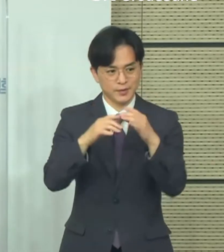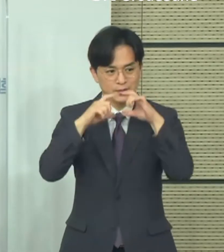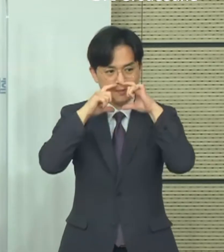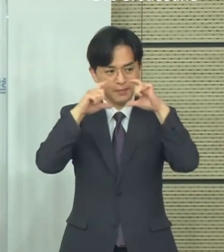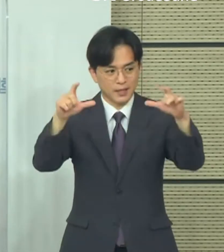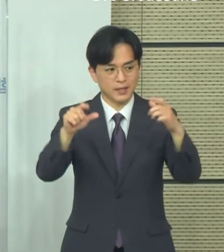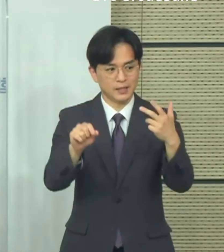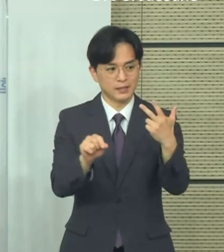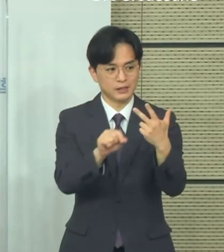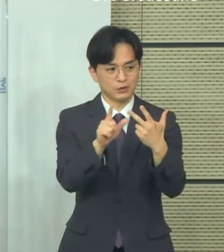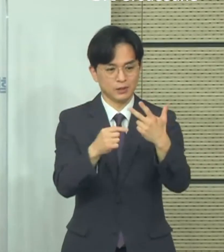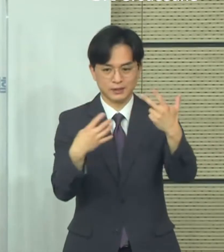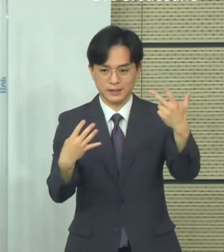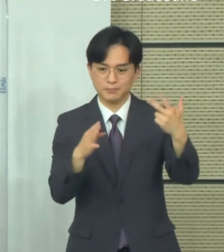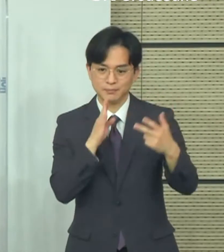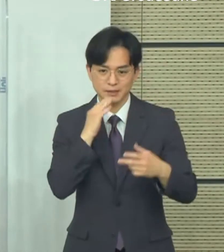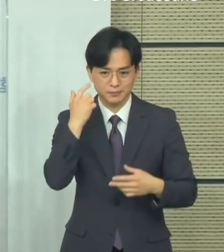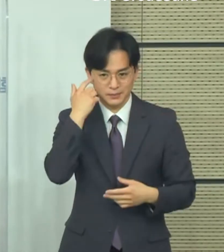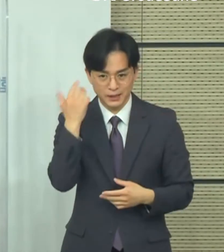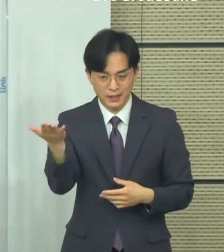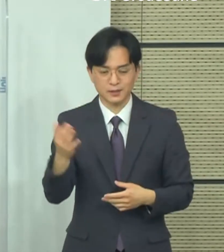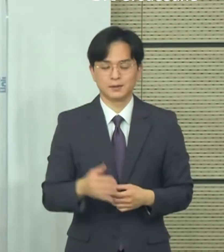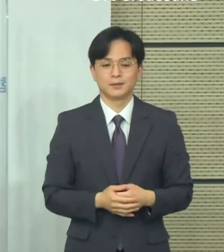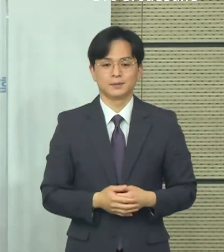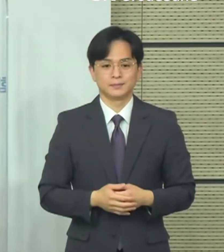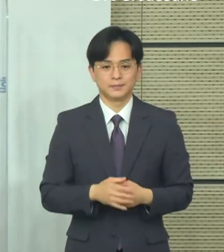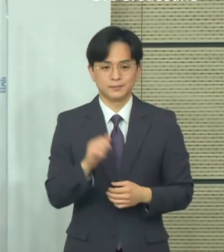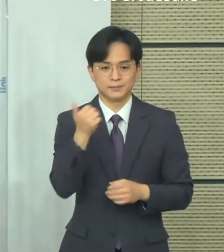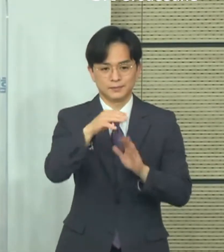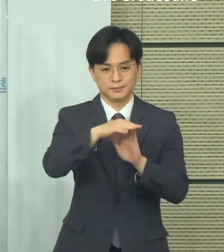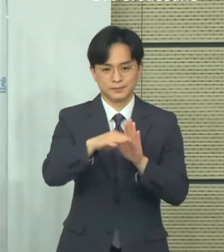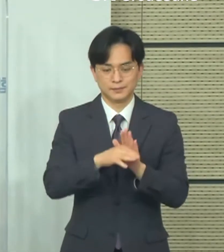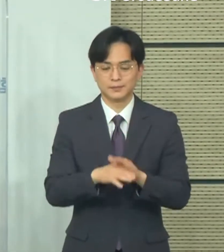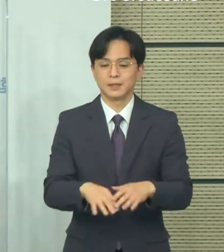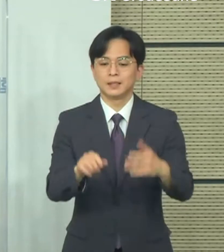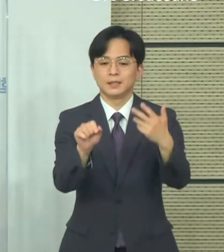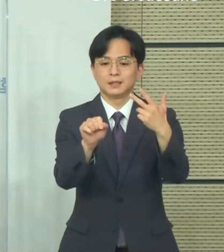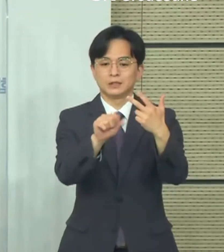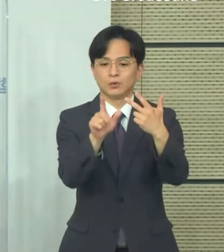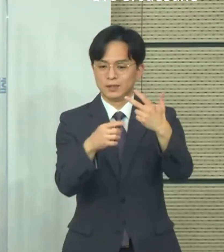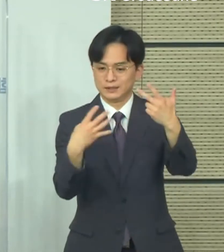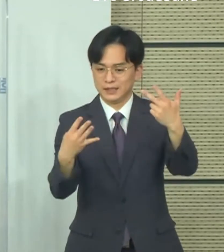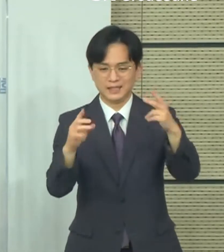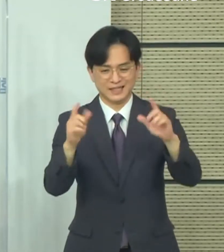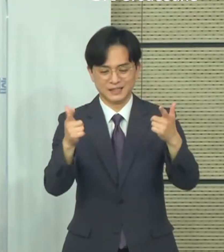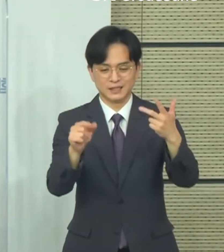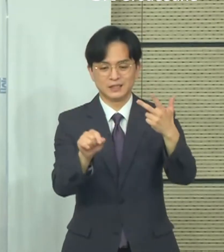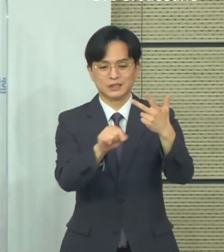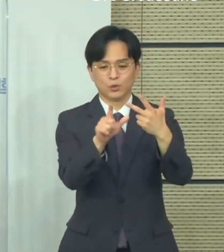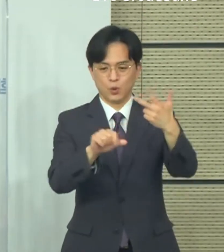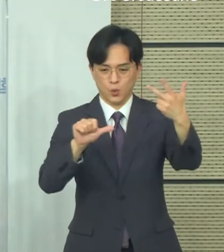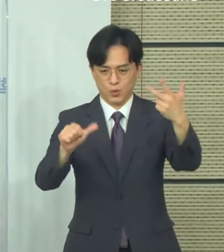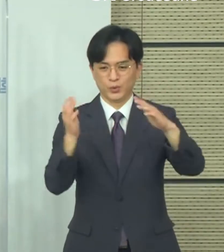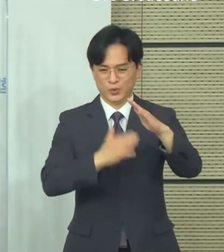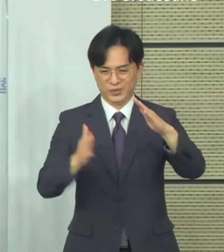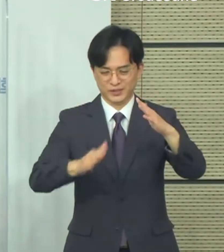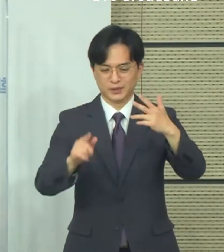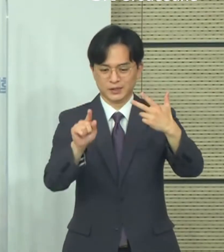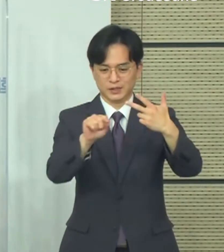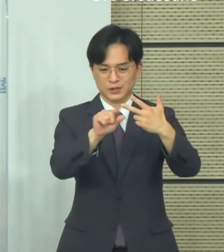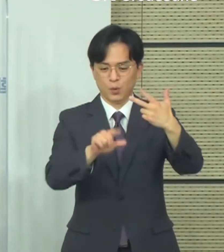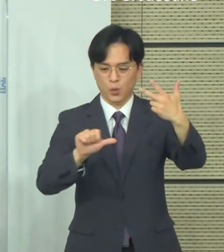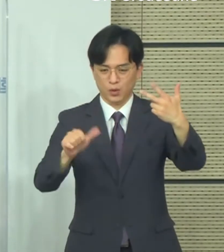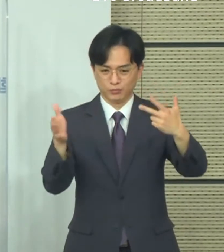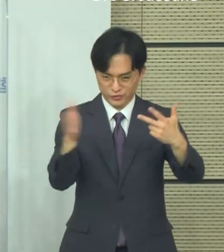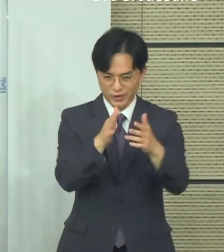이거는 제가 답변 드리겠습니다. 7월 5일부터입니다. 정정하도록 하겠습니다. 다음 질문 드립니다. MBC